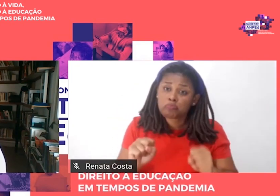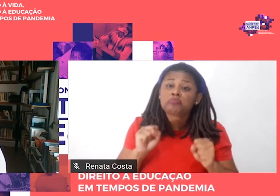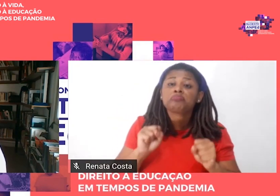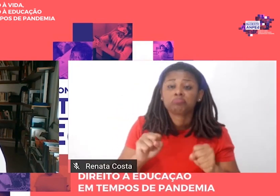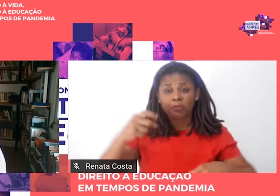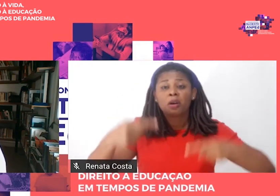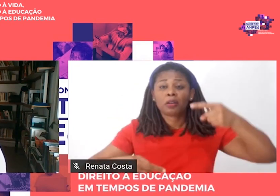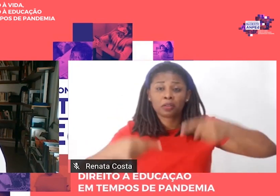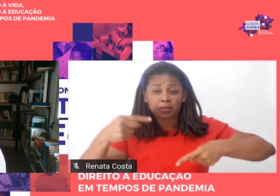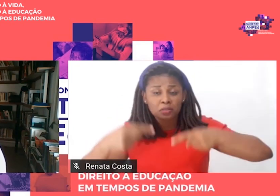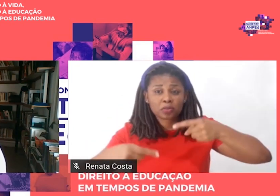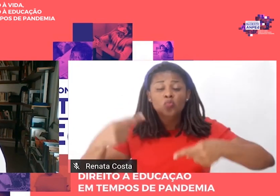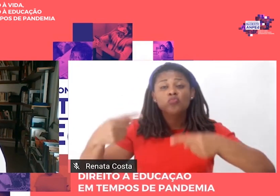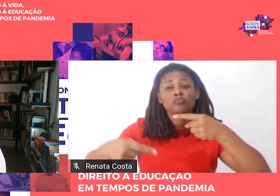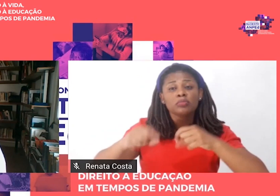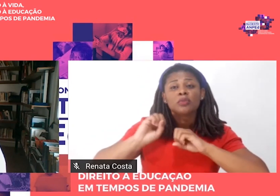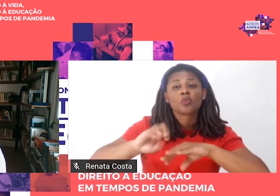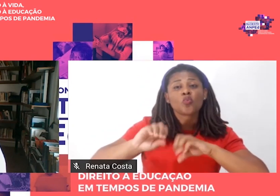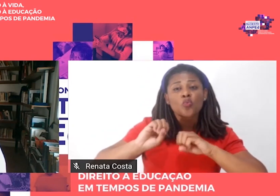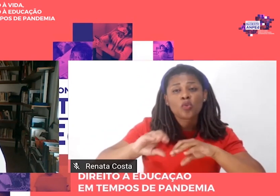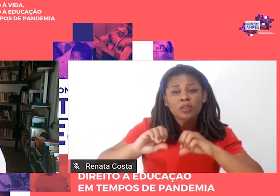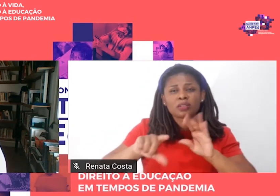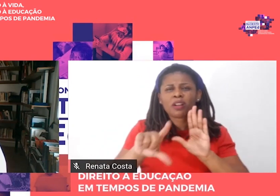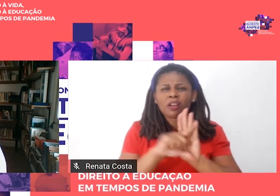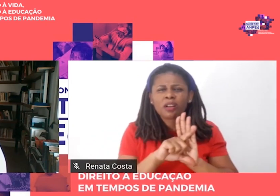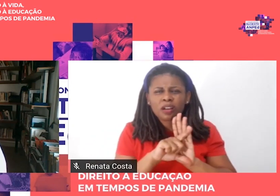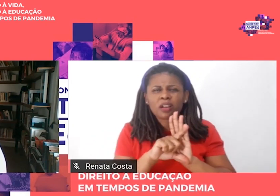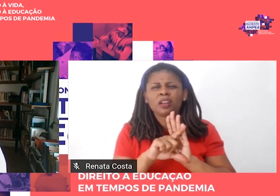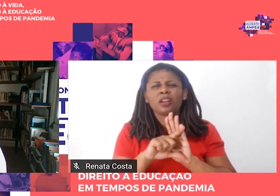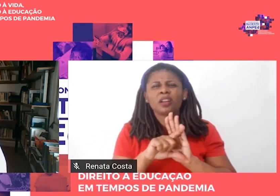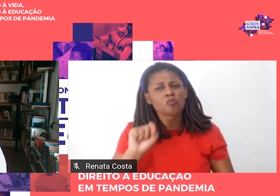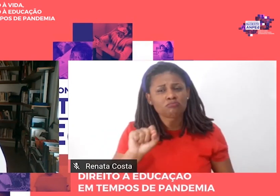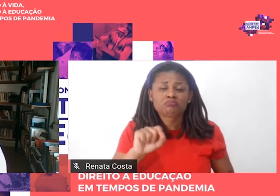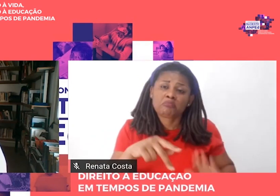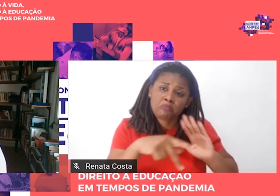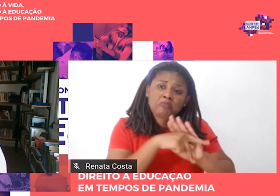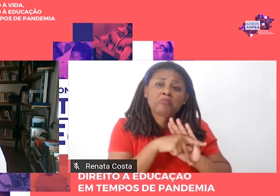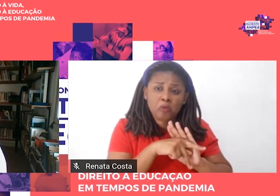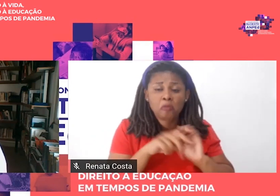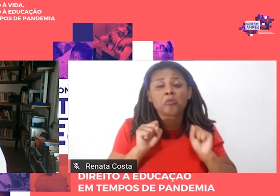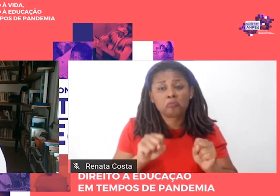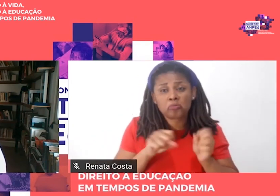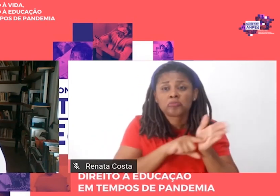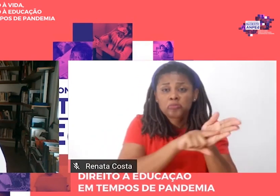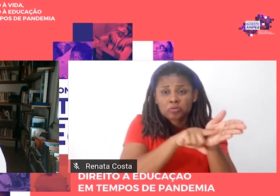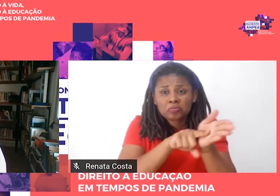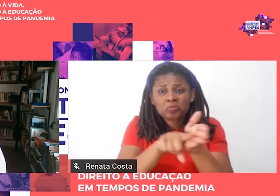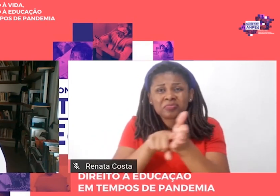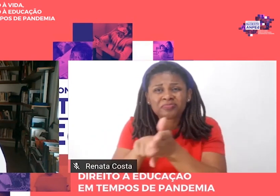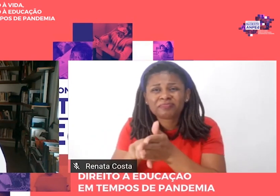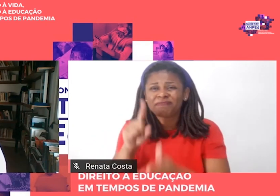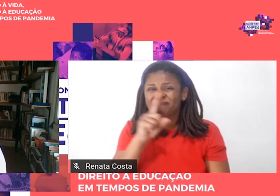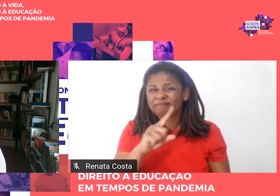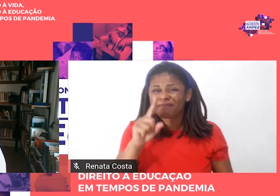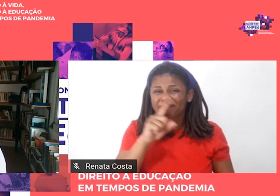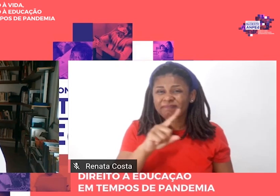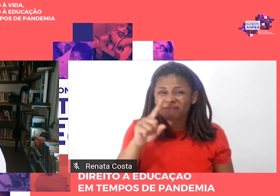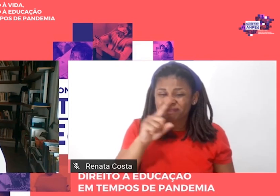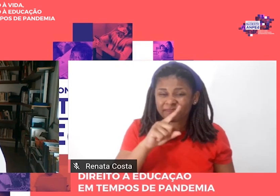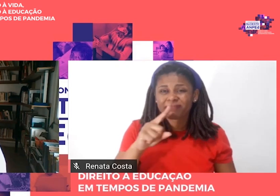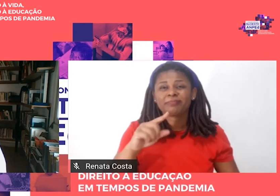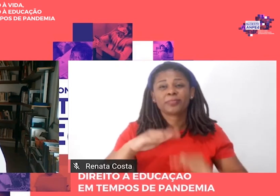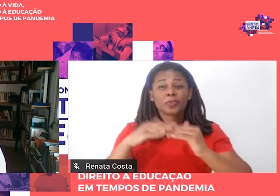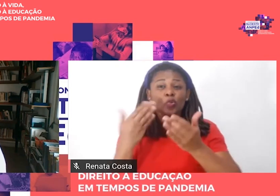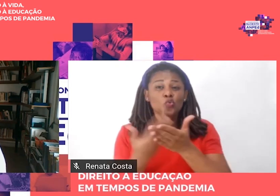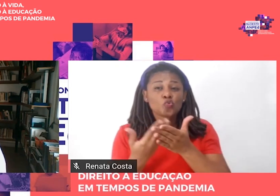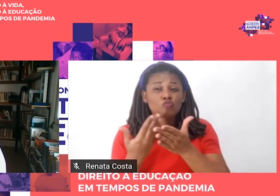reforma decorrente da lei 5692 de 71. Podia examinar a precariedade do funcionamento da escola em decorrência da insuficiência dos